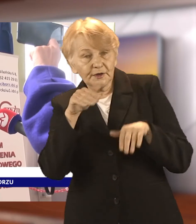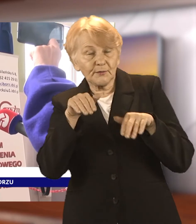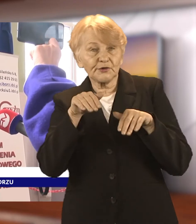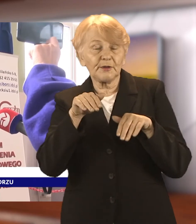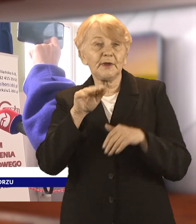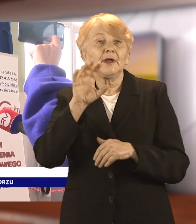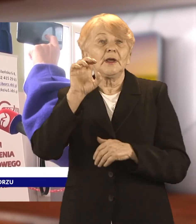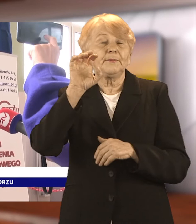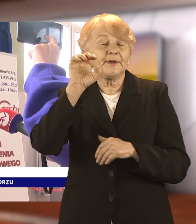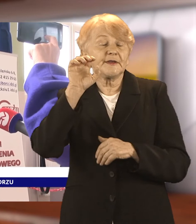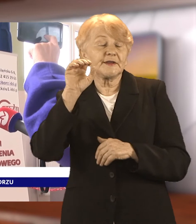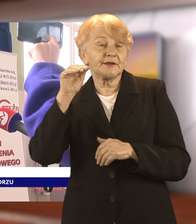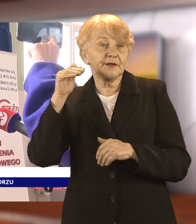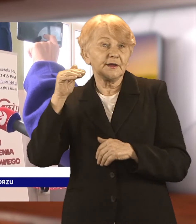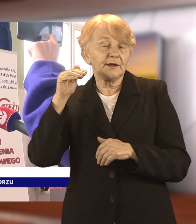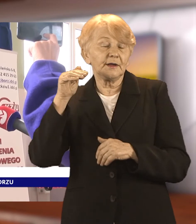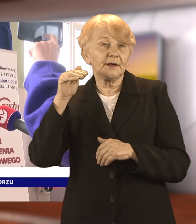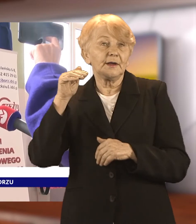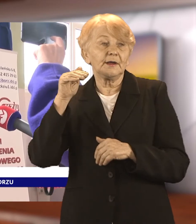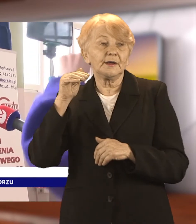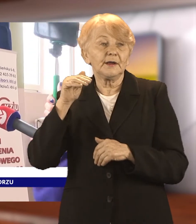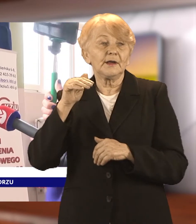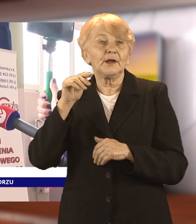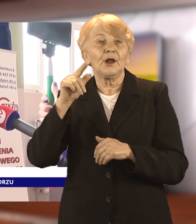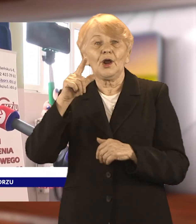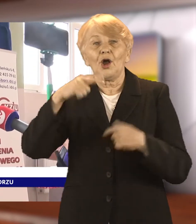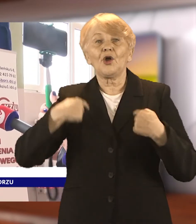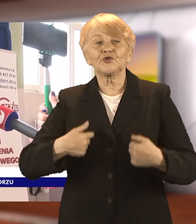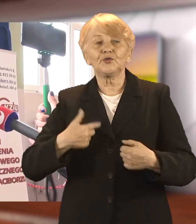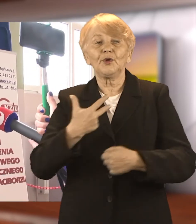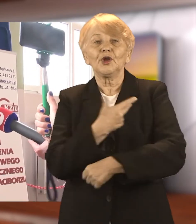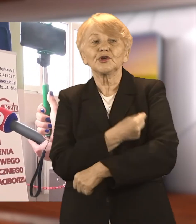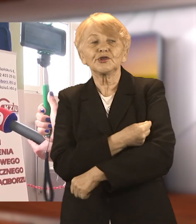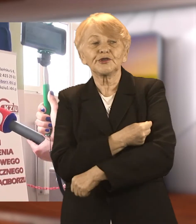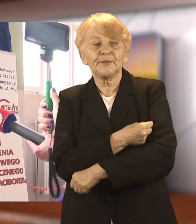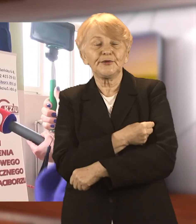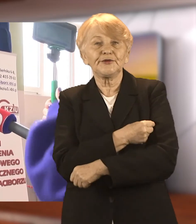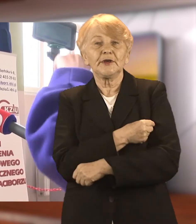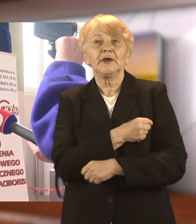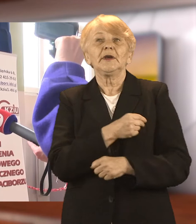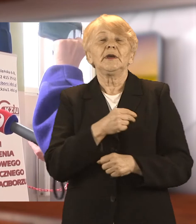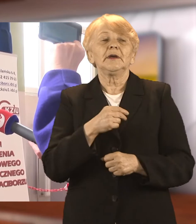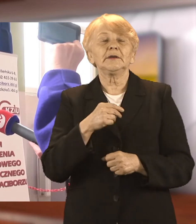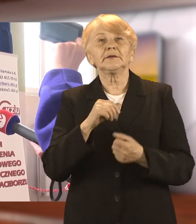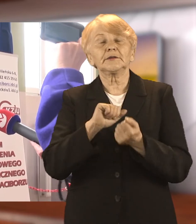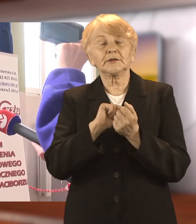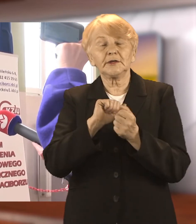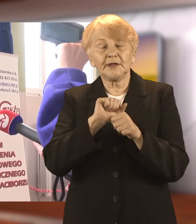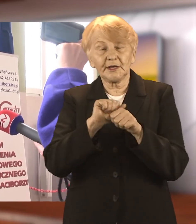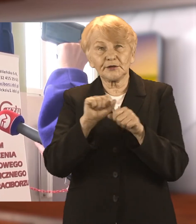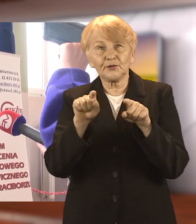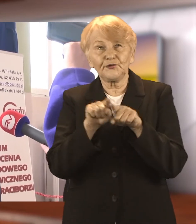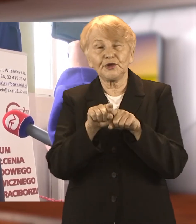przewidziana szczepionka AstraZeneca. Około ponad 1130 dawek dotarło do nas. Oprócz tego mamy jeszcze zapas